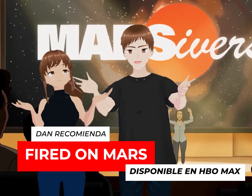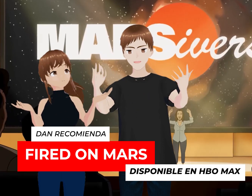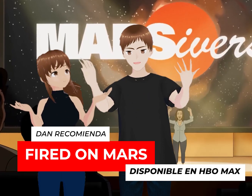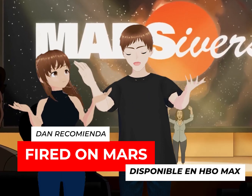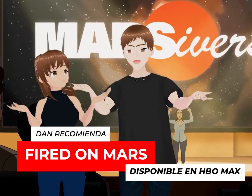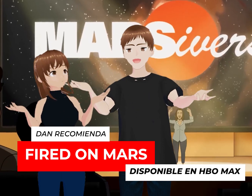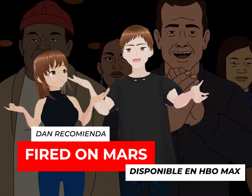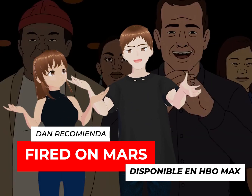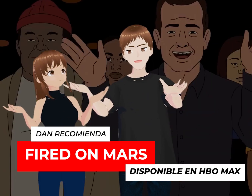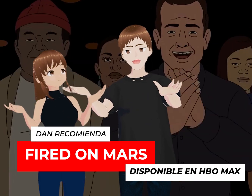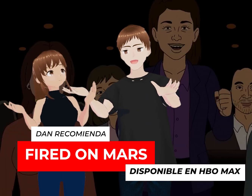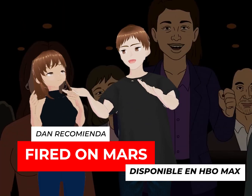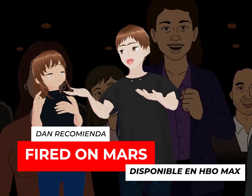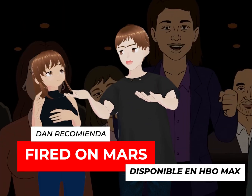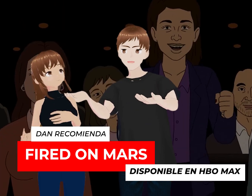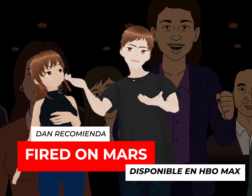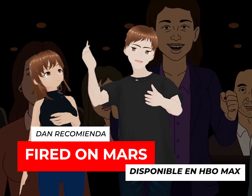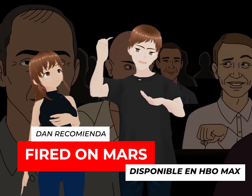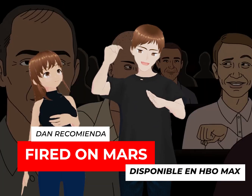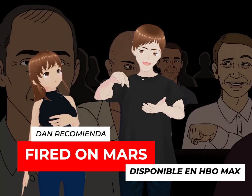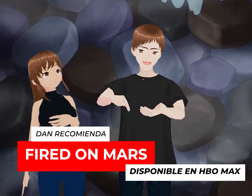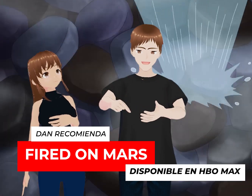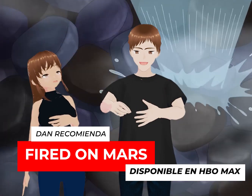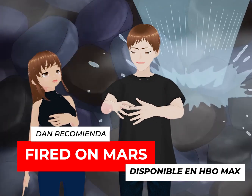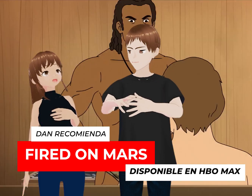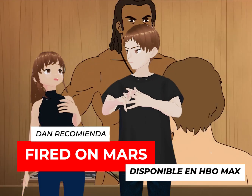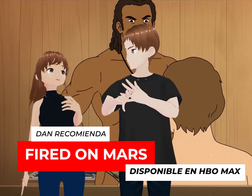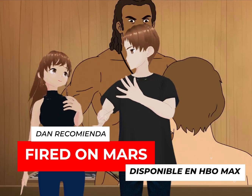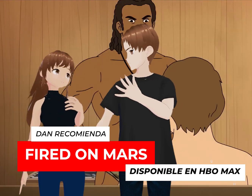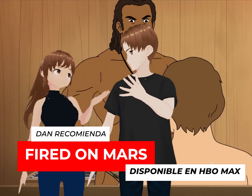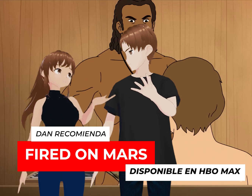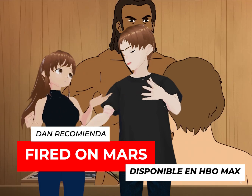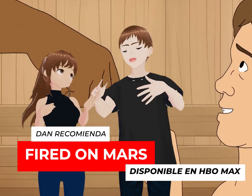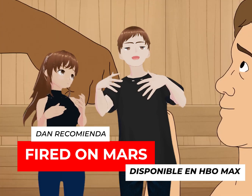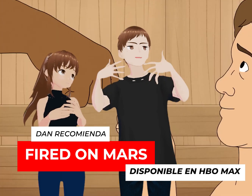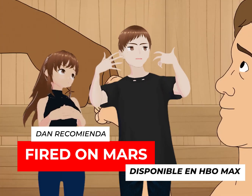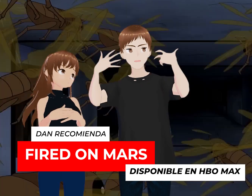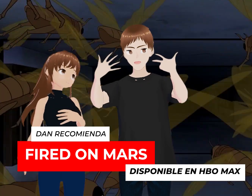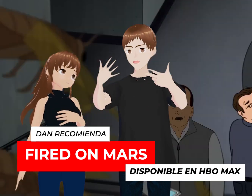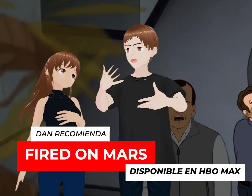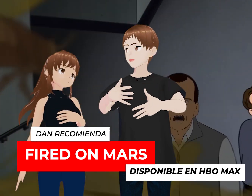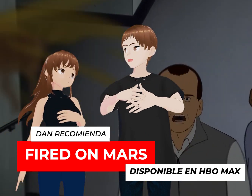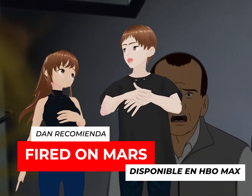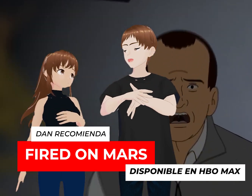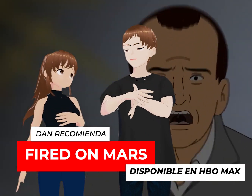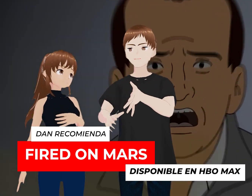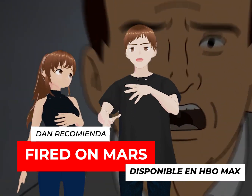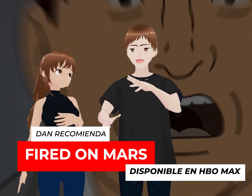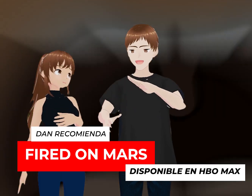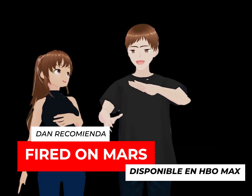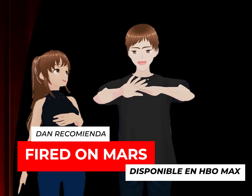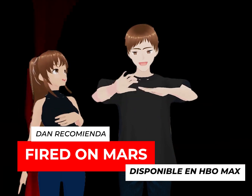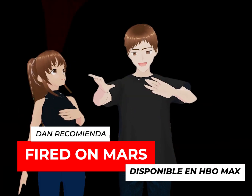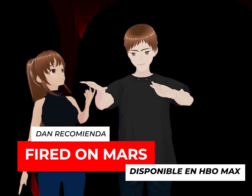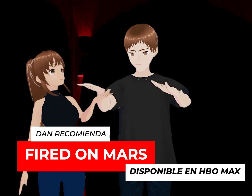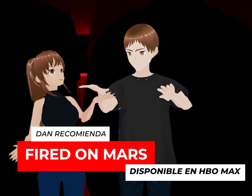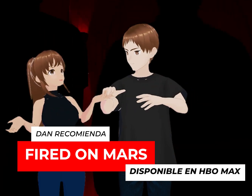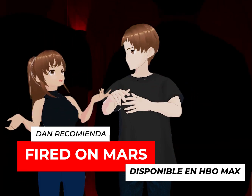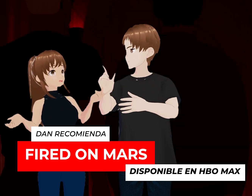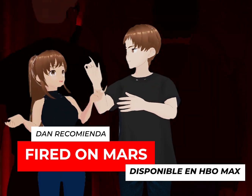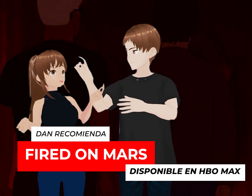construirlo todo en ese lugar a como si estuvieras en la Tierra. Claro. Entonces, muy buena serie. Es un humor negrísimo.